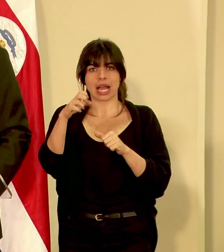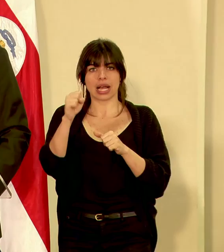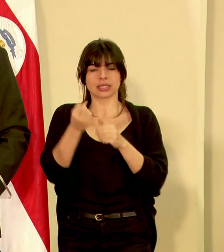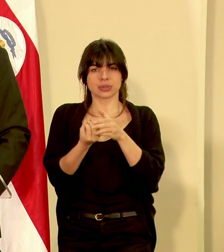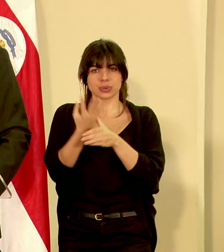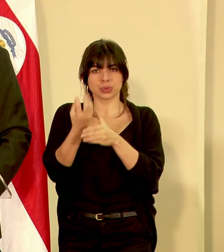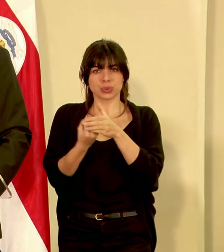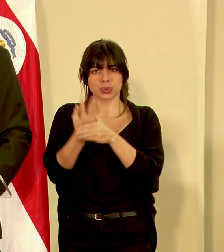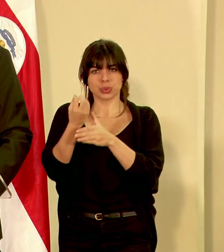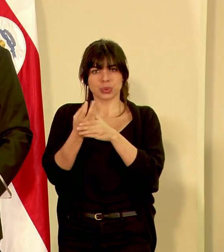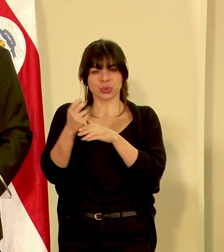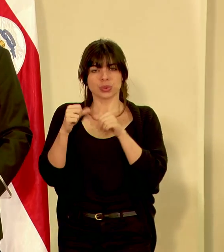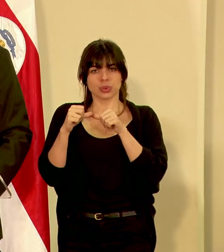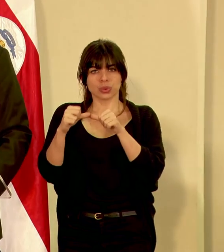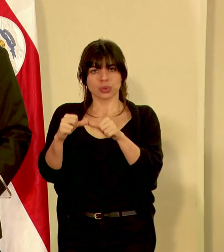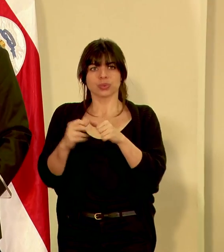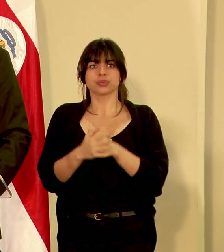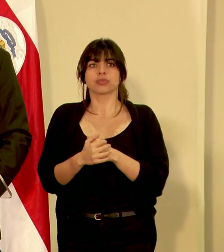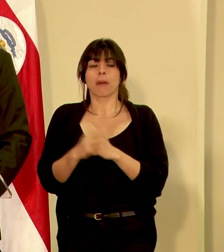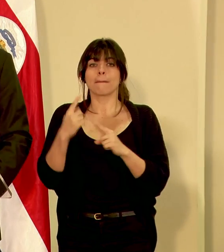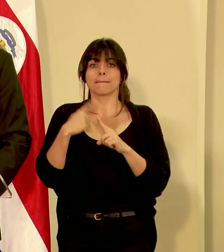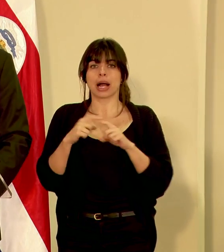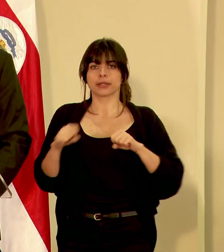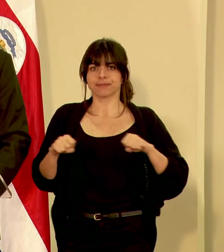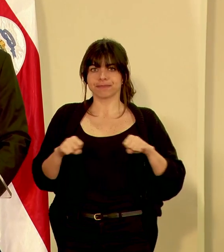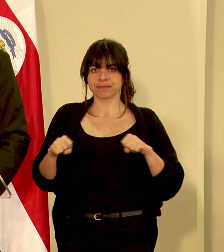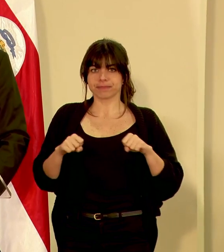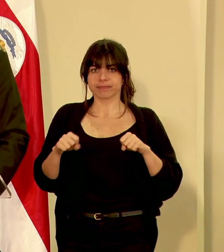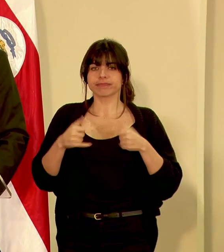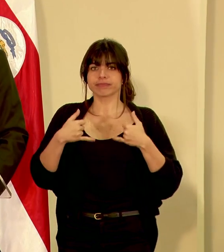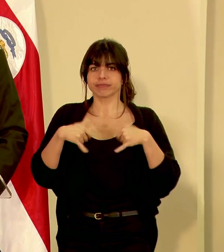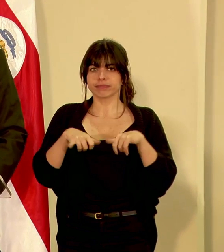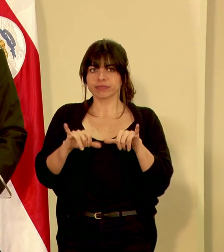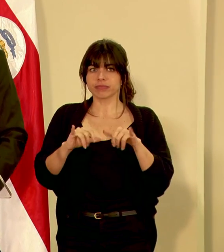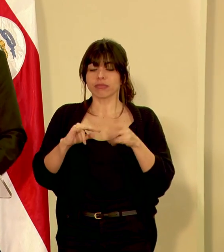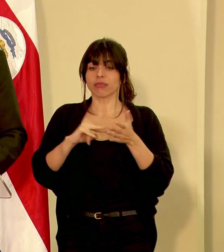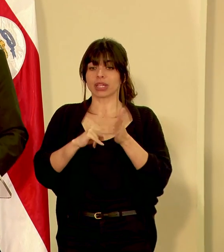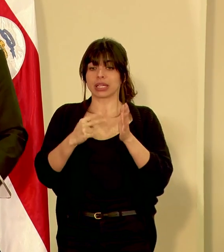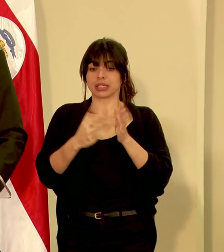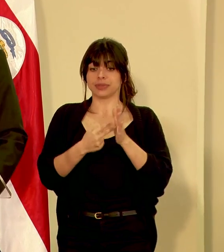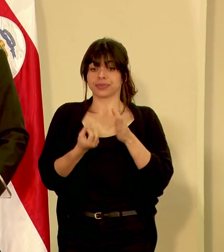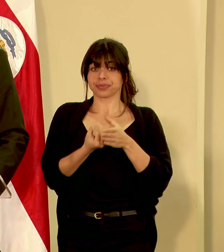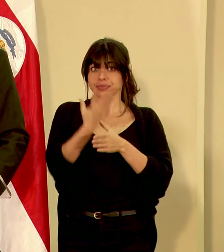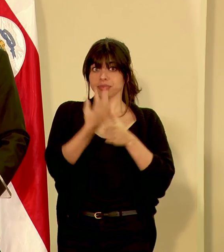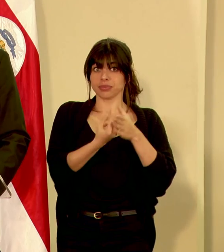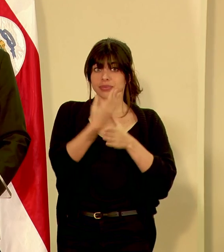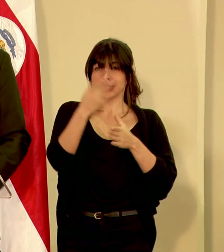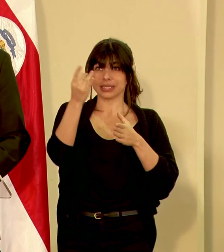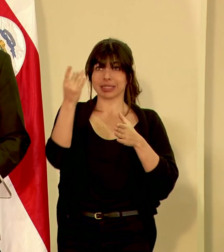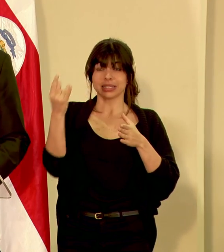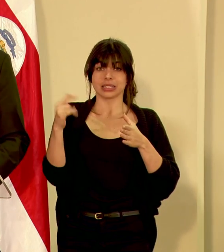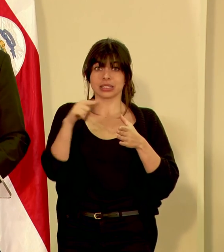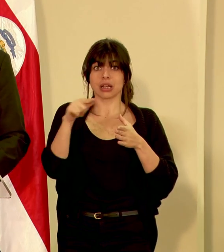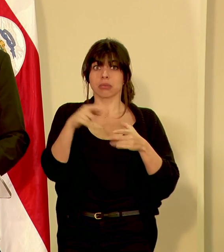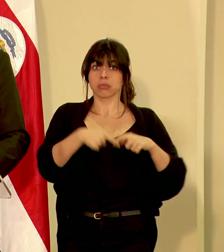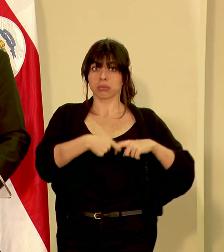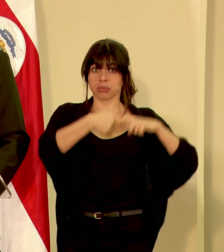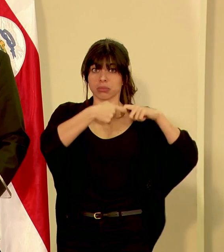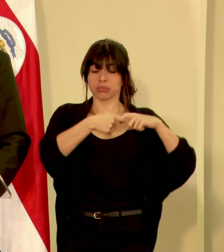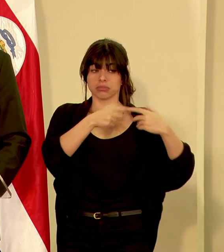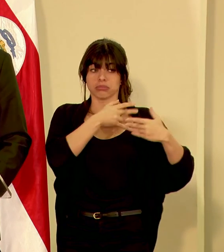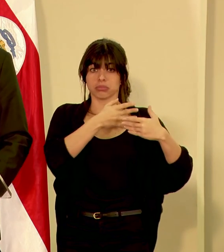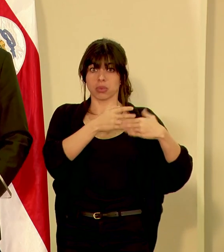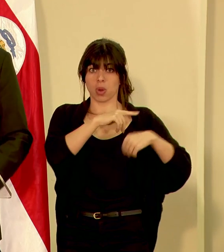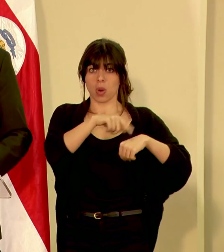y la persistencia de actividad sísmica, lo que indica que si bien estas erupciones con ceniza han cesado en las